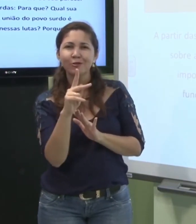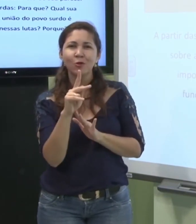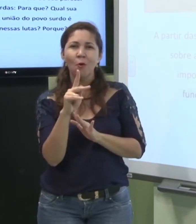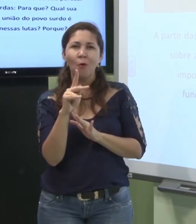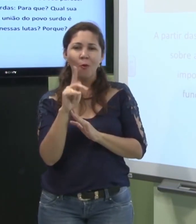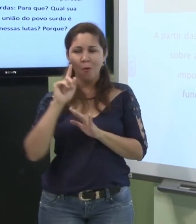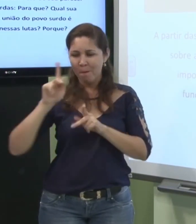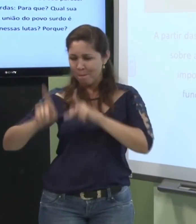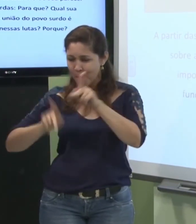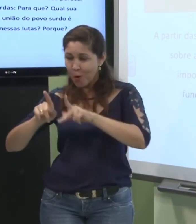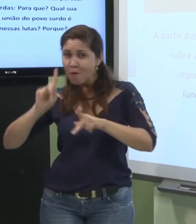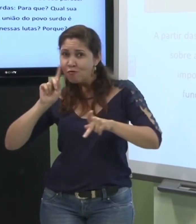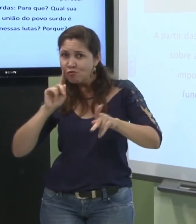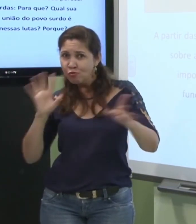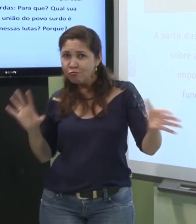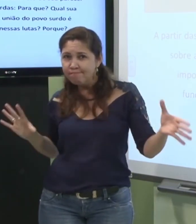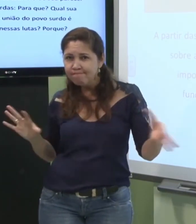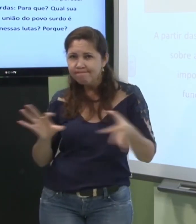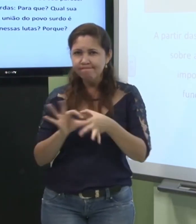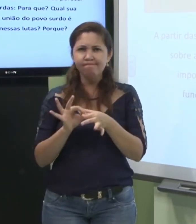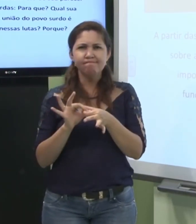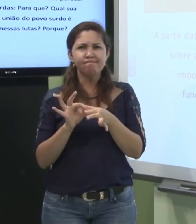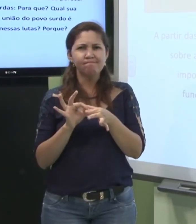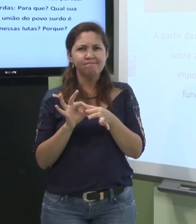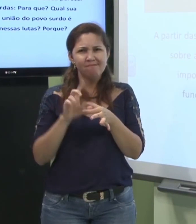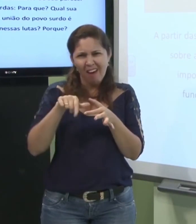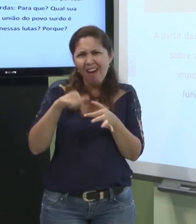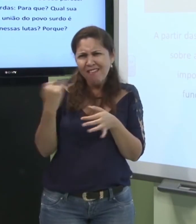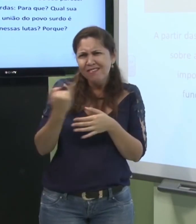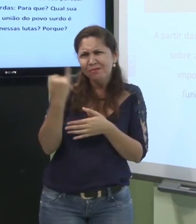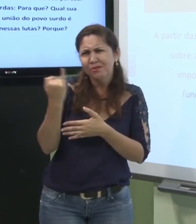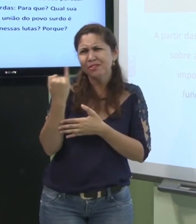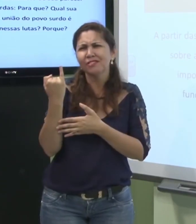então é importante a união das pessoas surdas